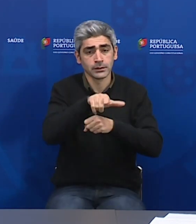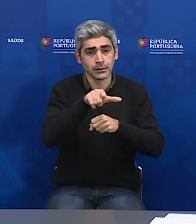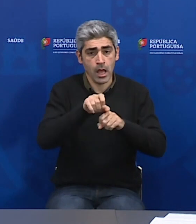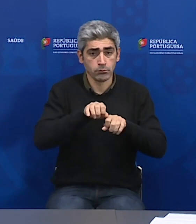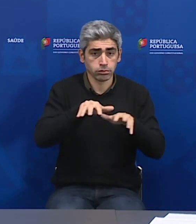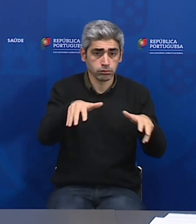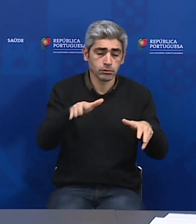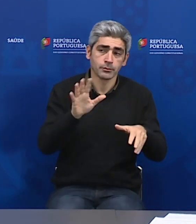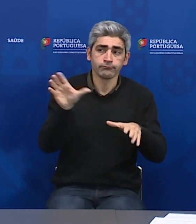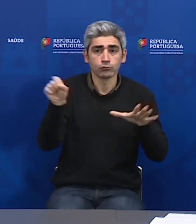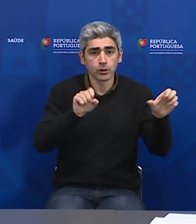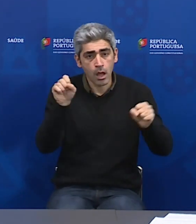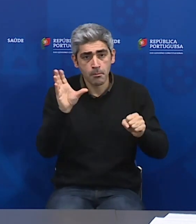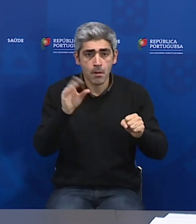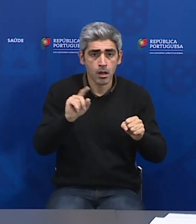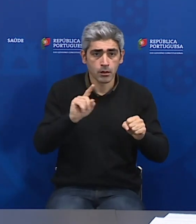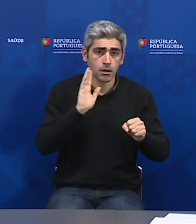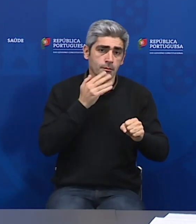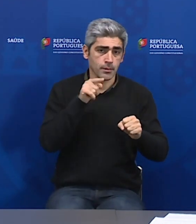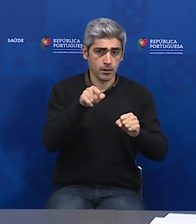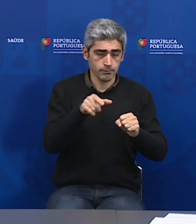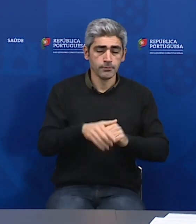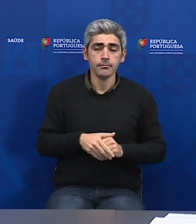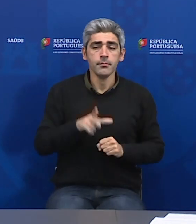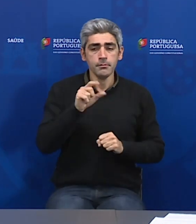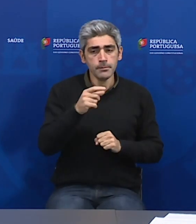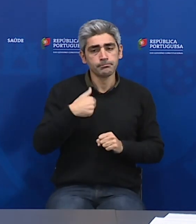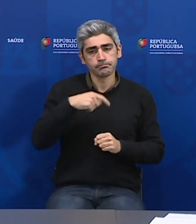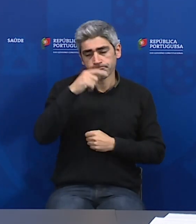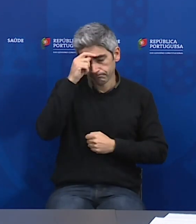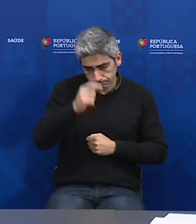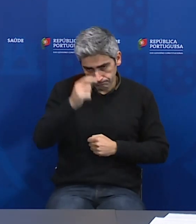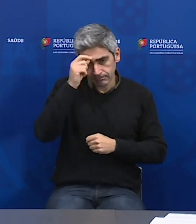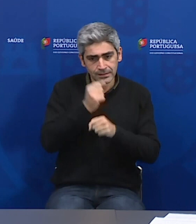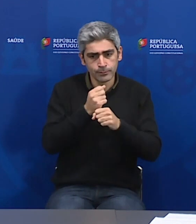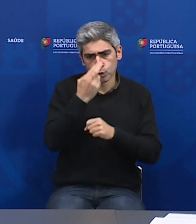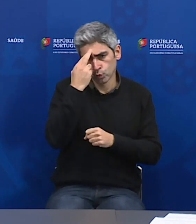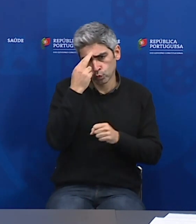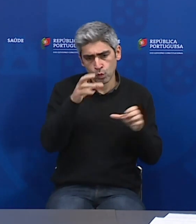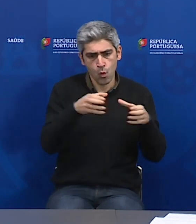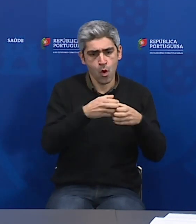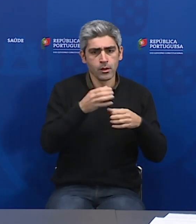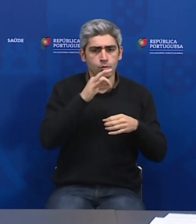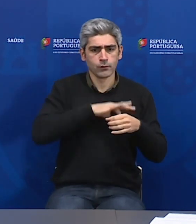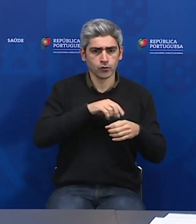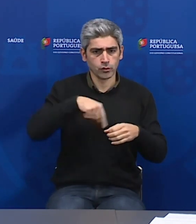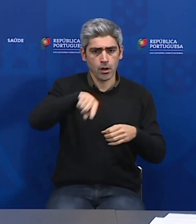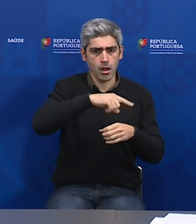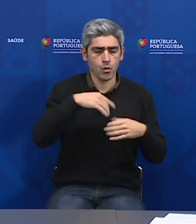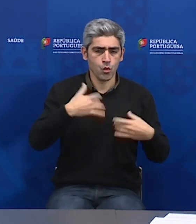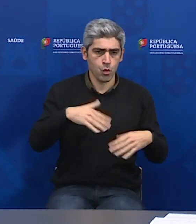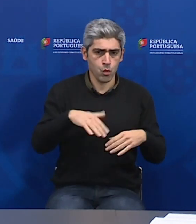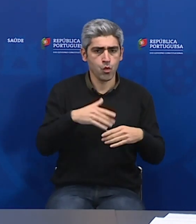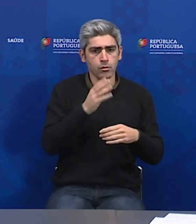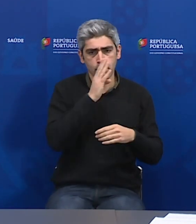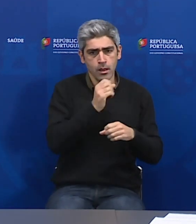utilizando os profissionais. Mas, acima de tudo, reconhecidamente agradecer o trabalho das ordens profissionais e destes profissionais que estão,